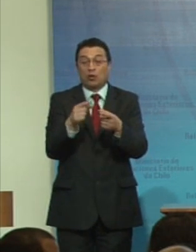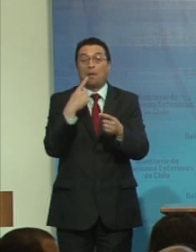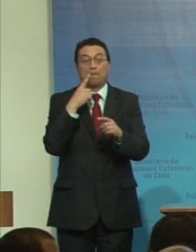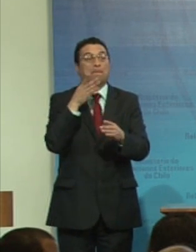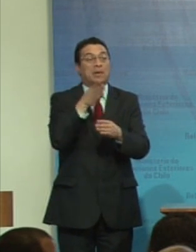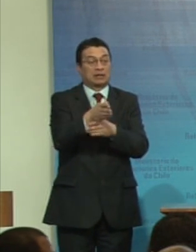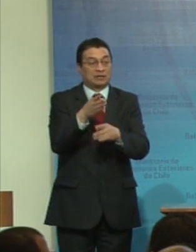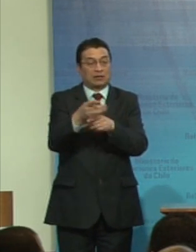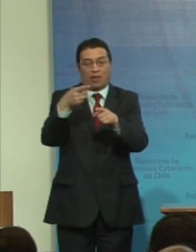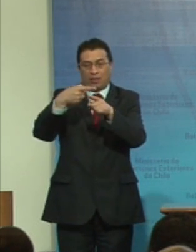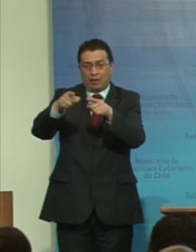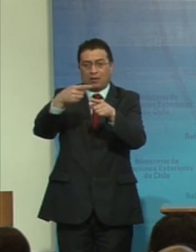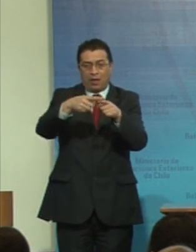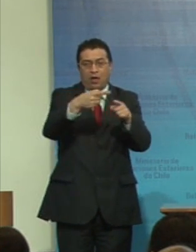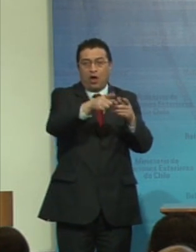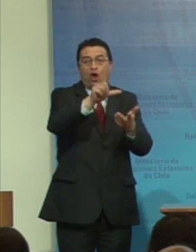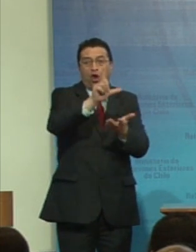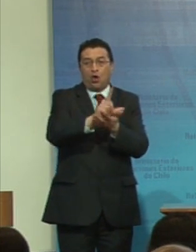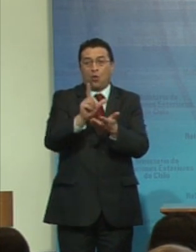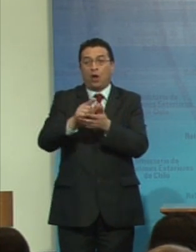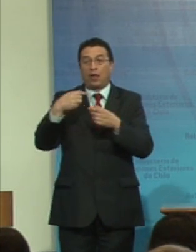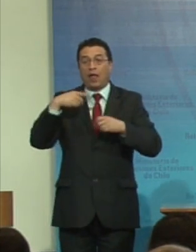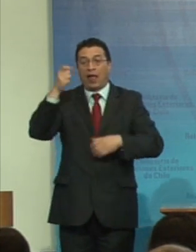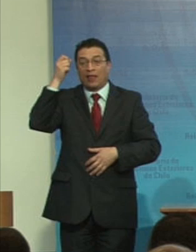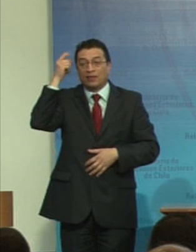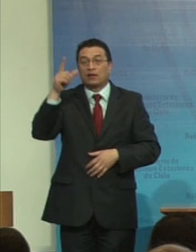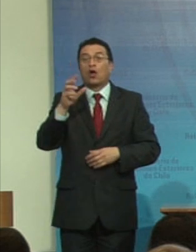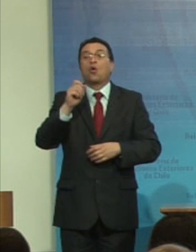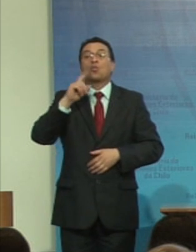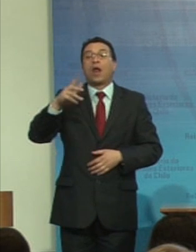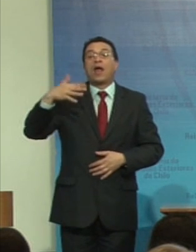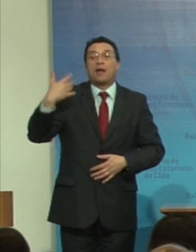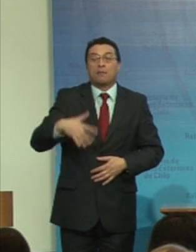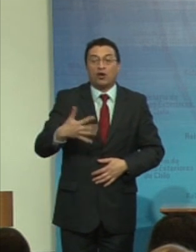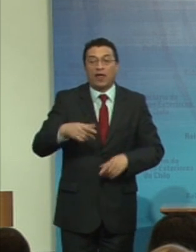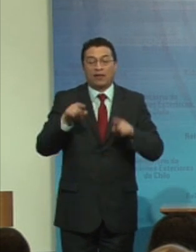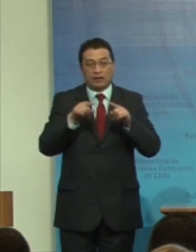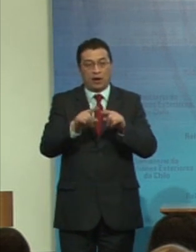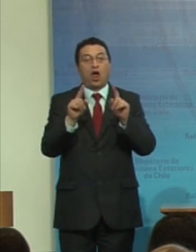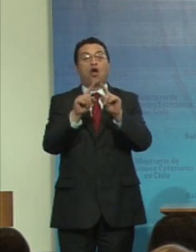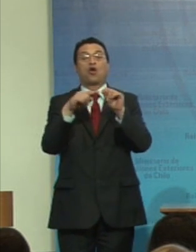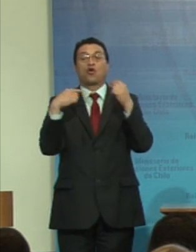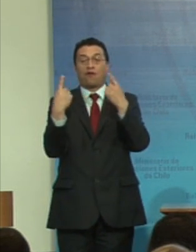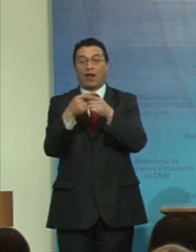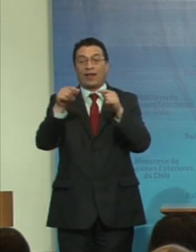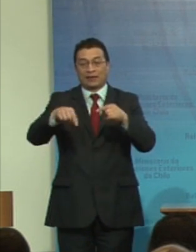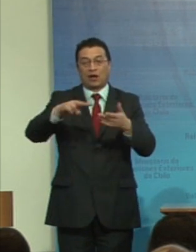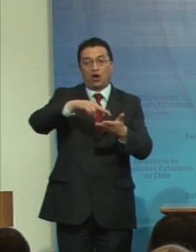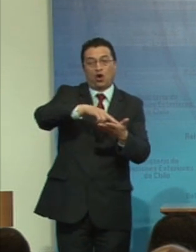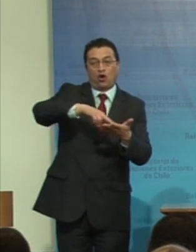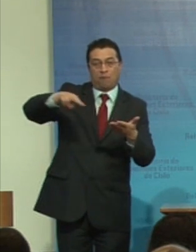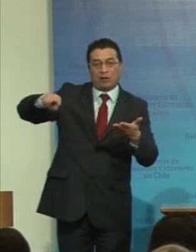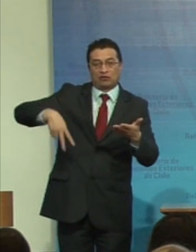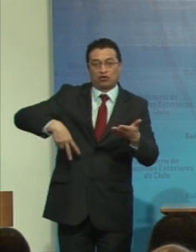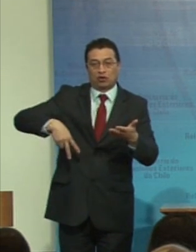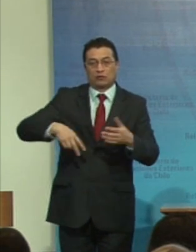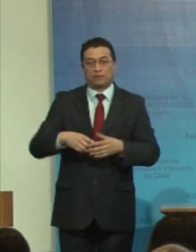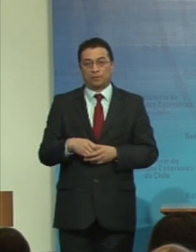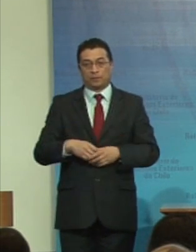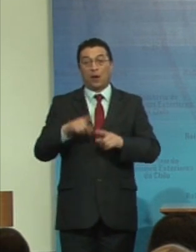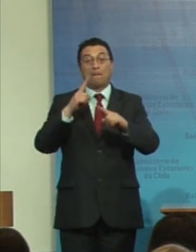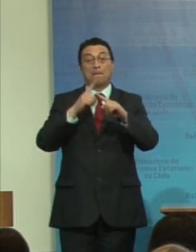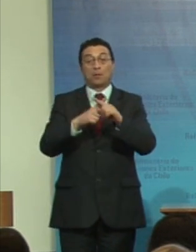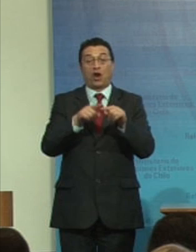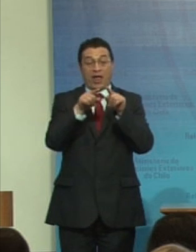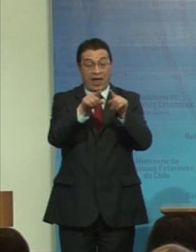en distintas instancias porque entendemos cuál es la importancia y el carácter global de esta convención. Y por